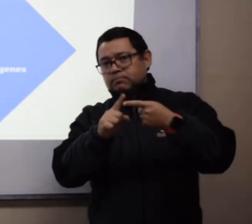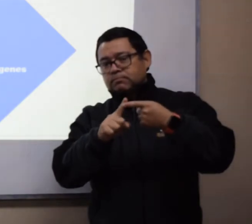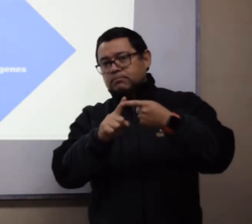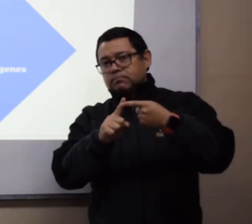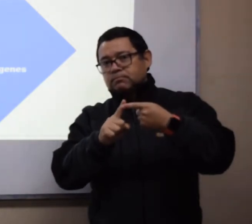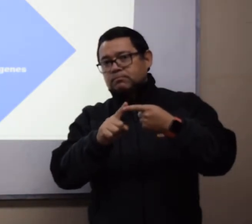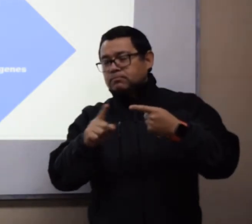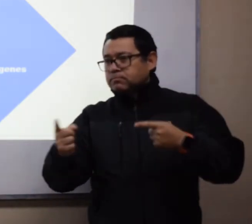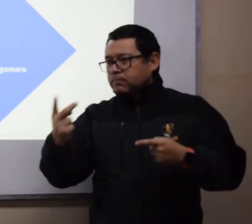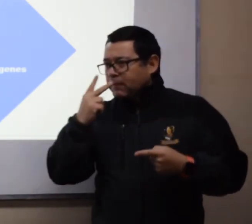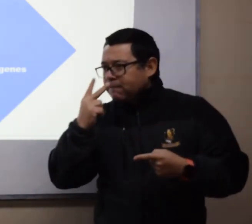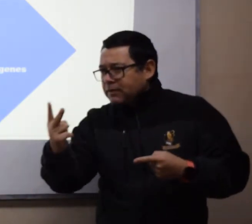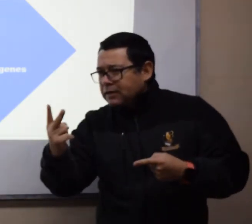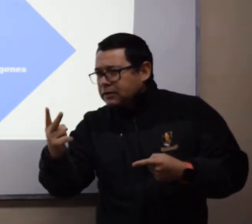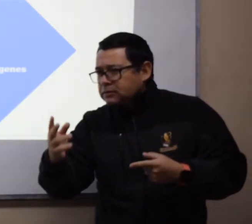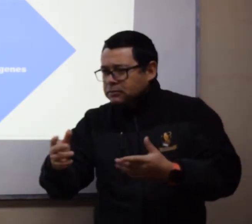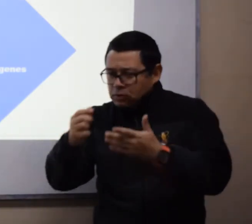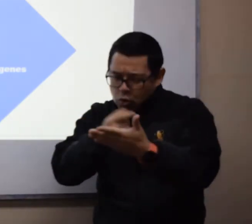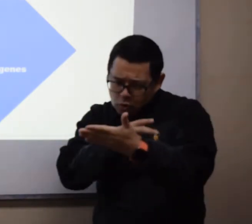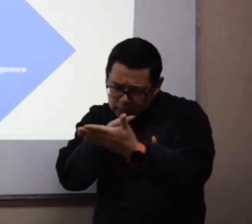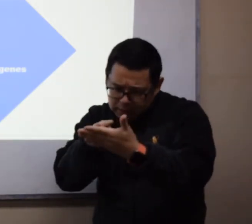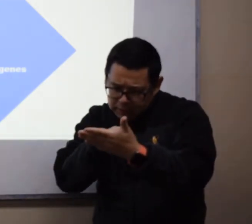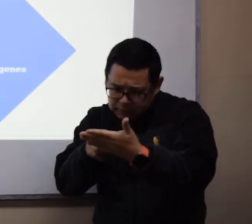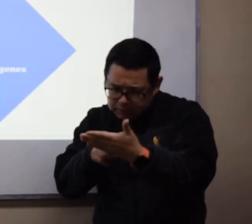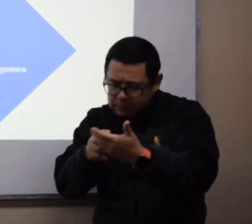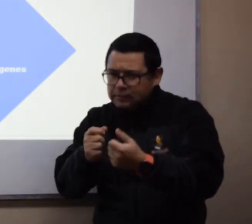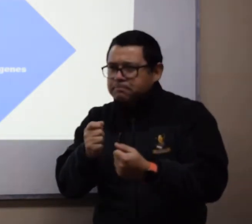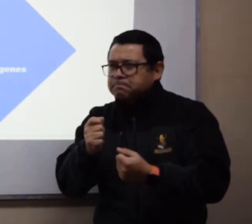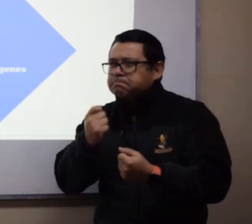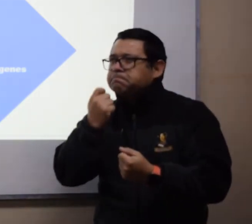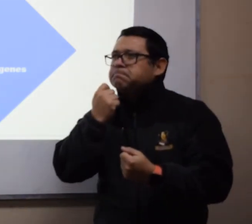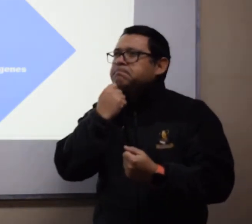identificar, interpretar y reflexionar.